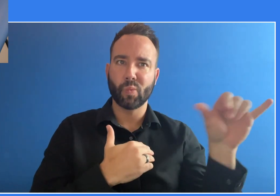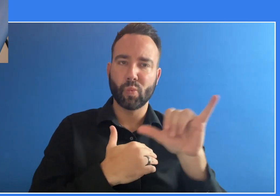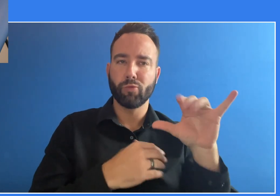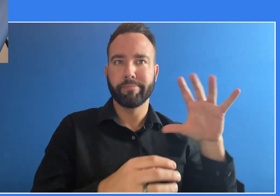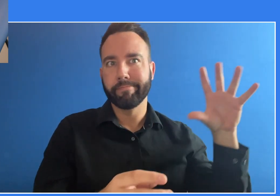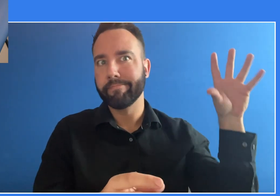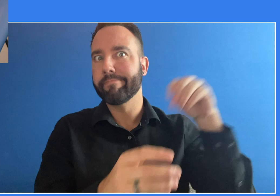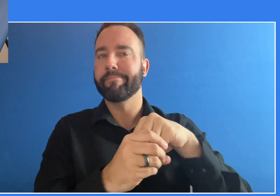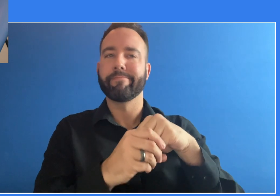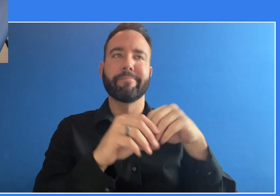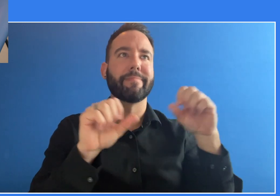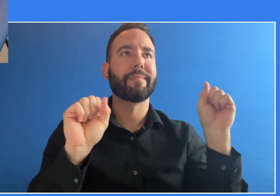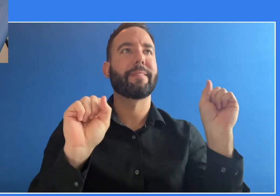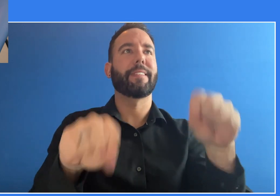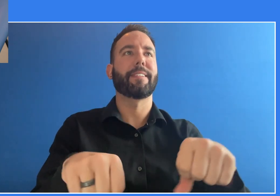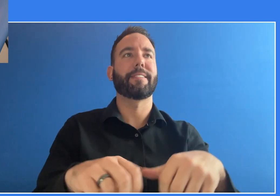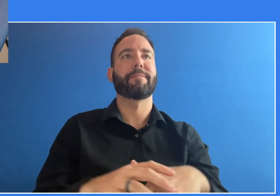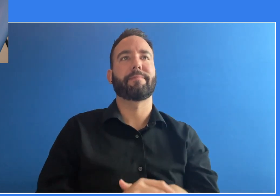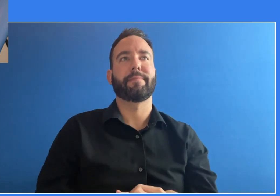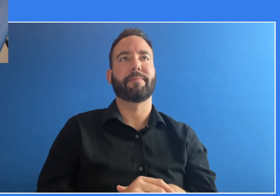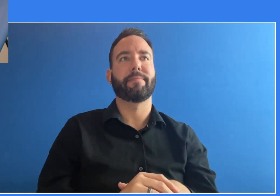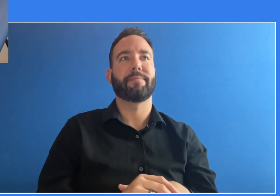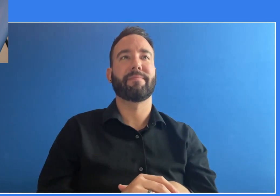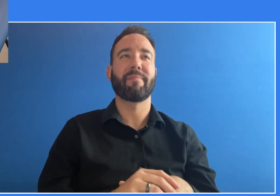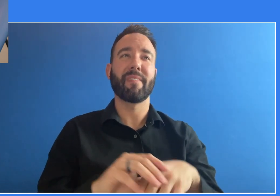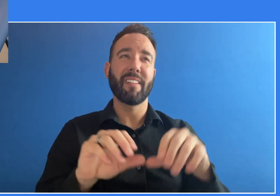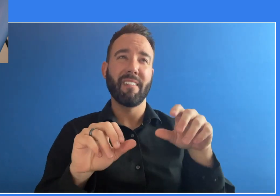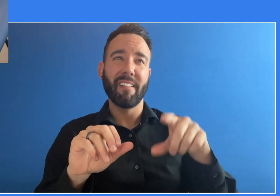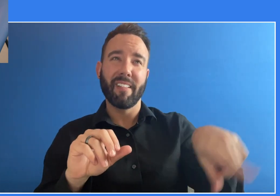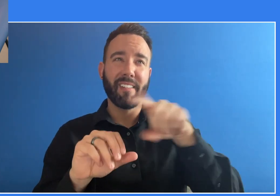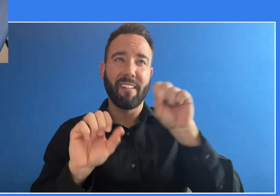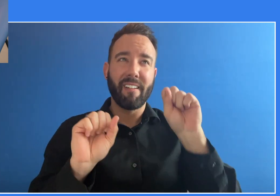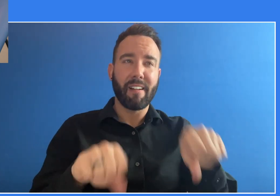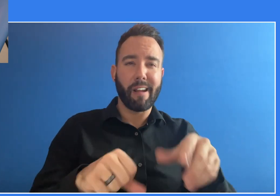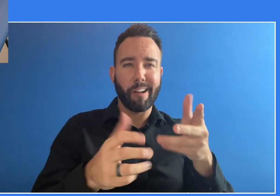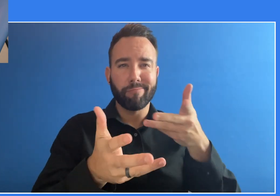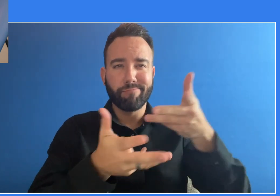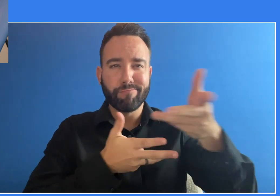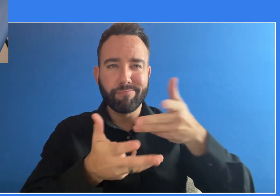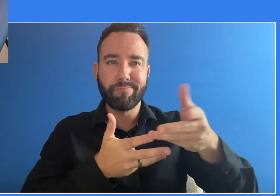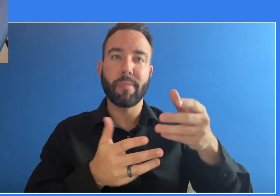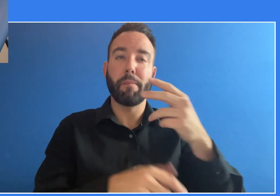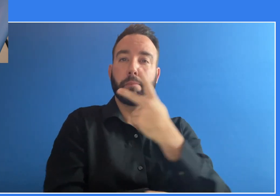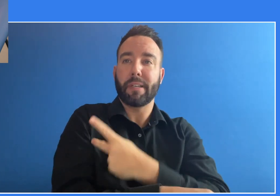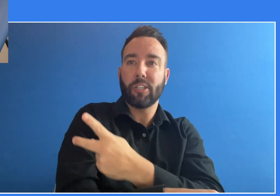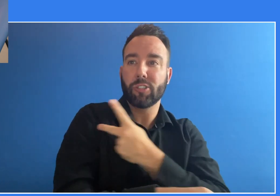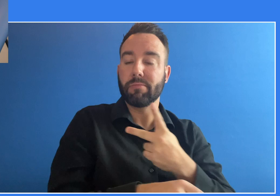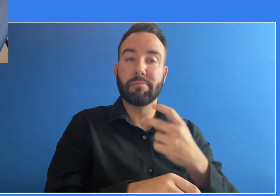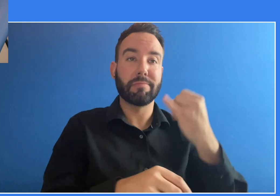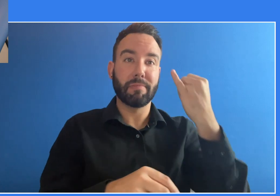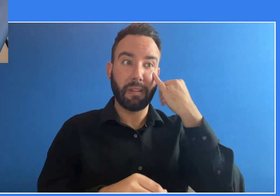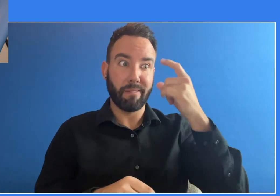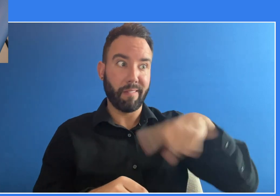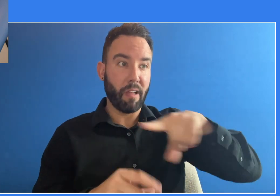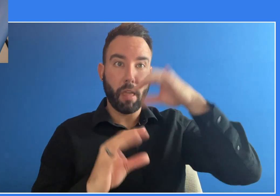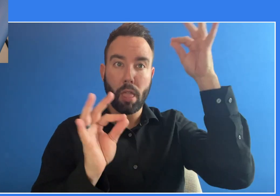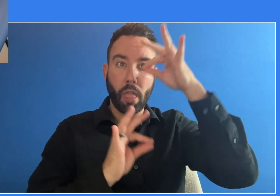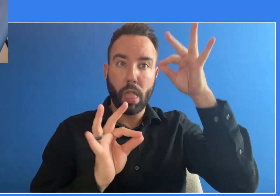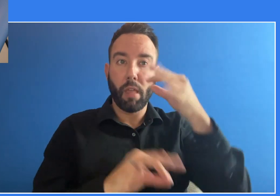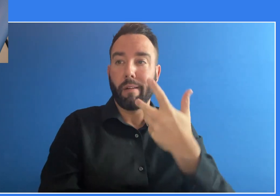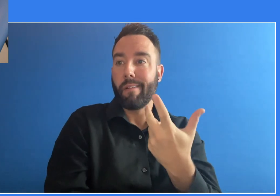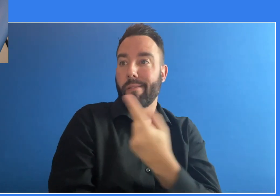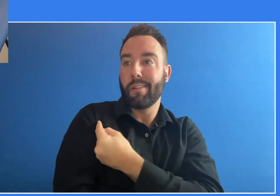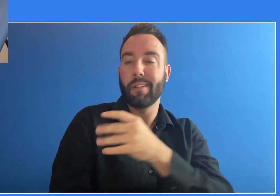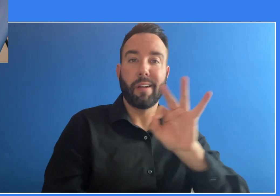vacunen. En todas las citas médicas pueden preguntarles a sus pacientes si se han vacunado y recomendar de